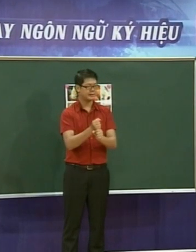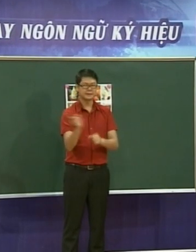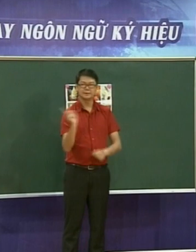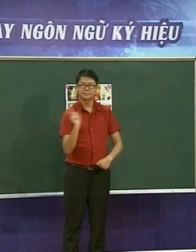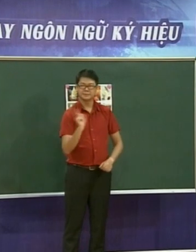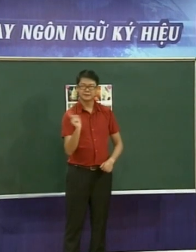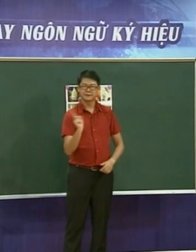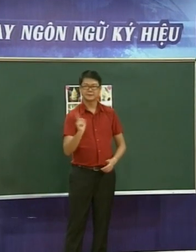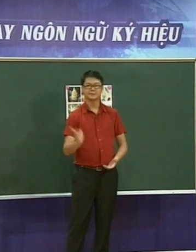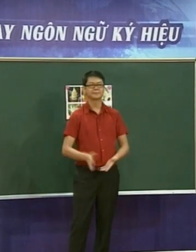Ở nhà em giúp bố mẹ làm gì